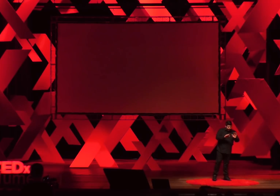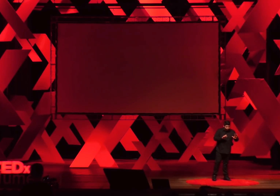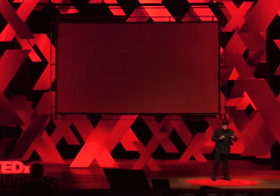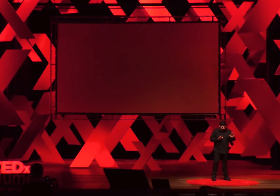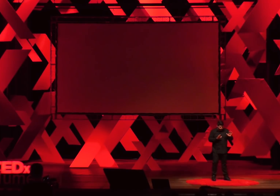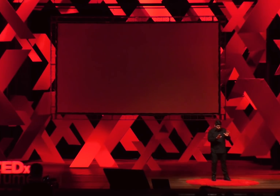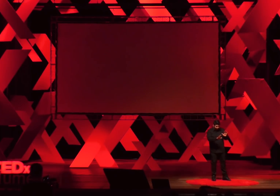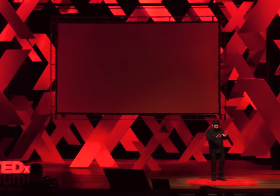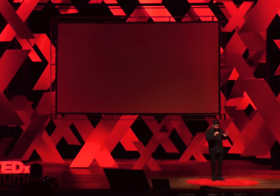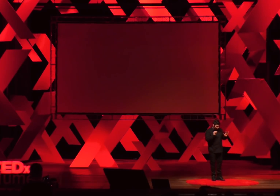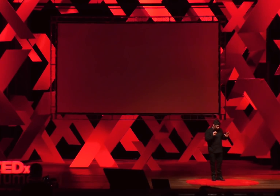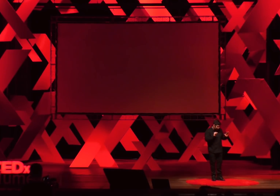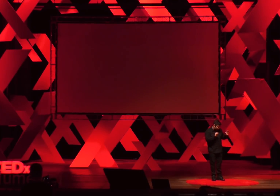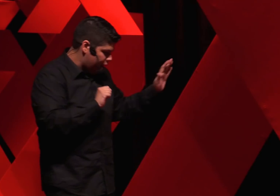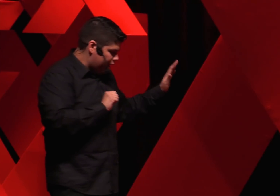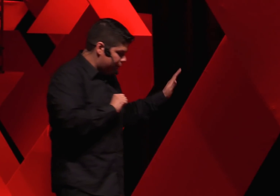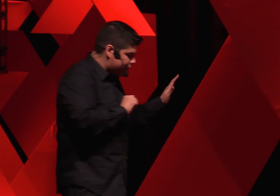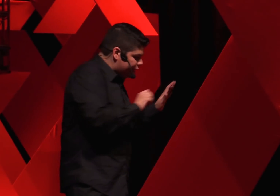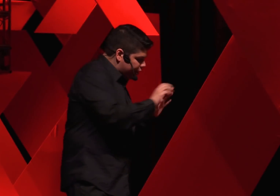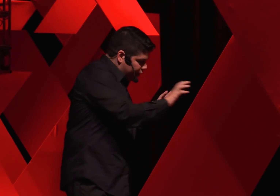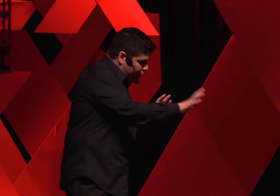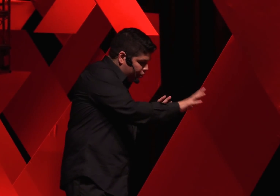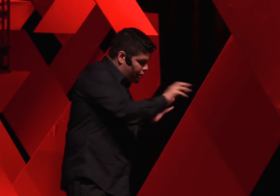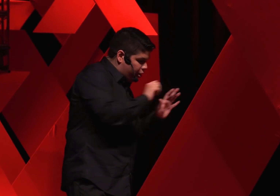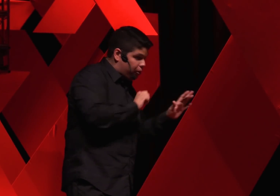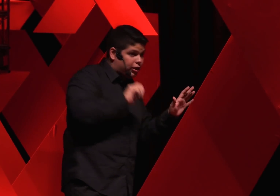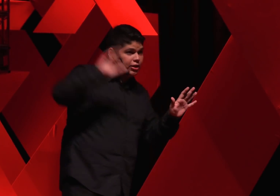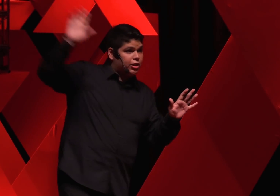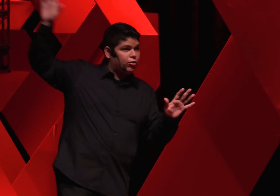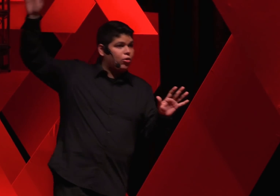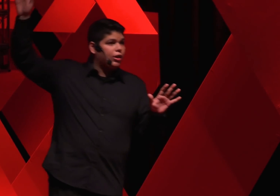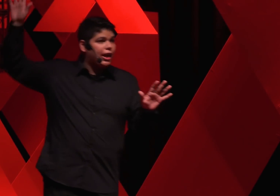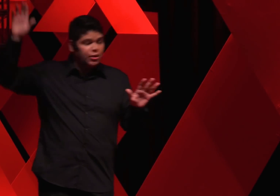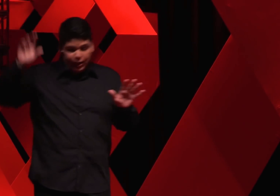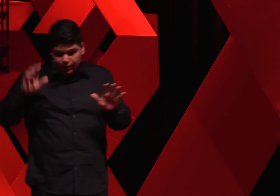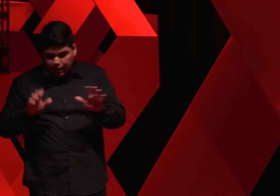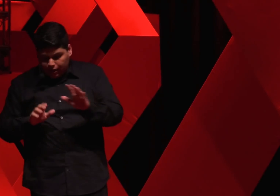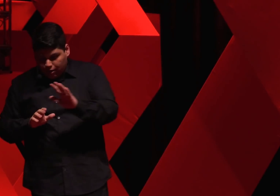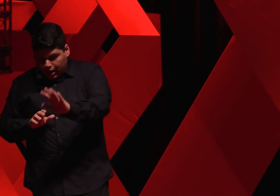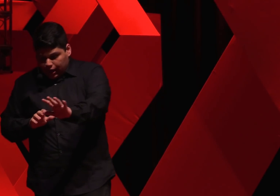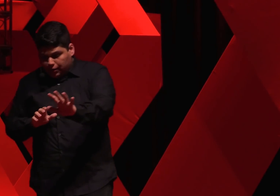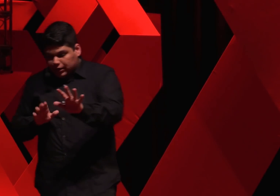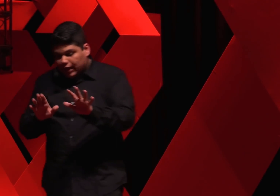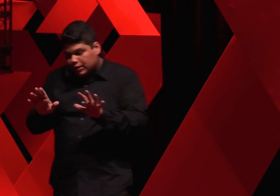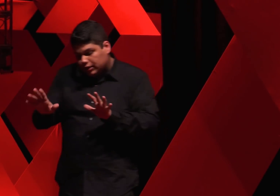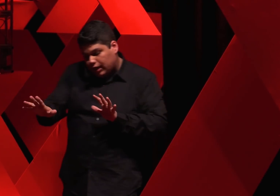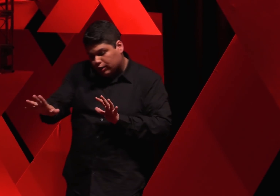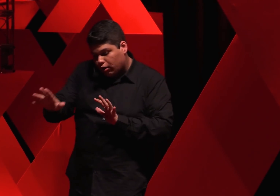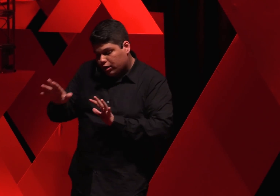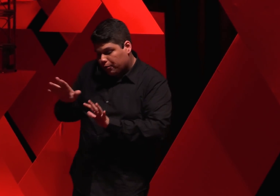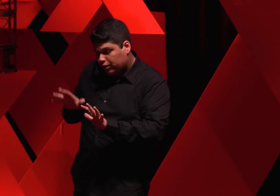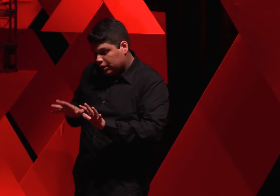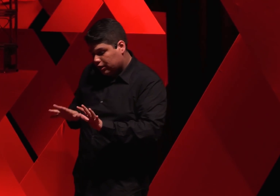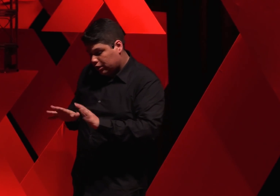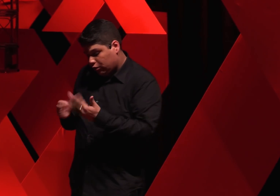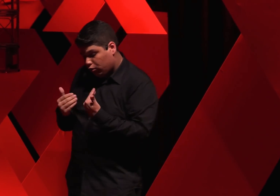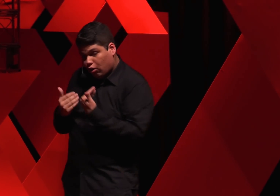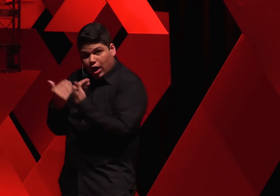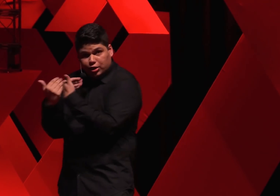católico e protestante em Londres, inimizade entre católico e protestante no Nordeste Brasileiro, inimizade entre católico e protestante no Norte